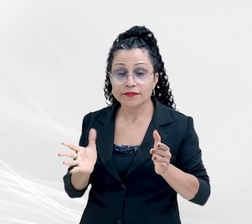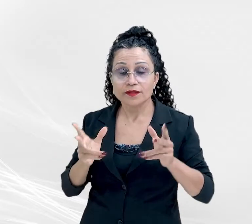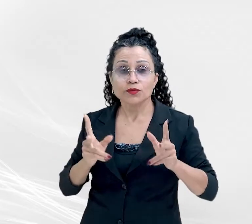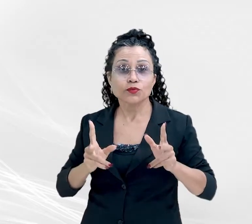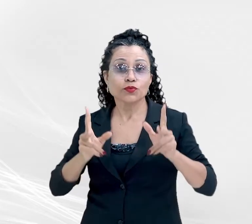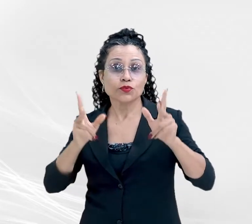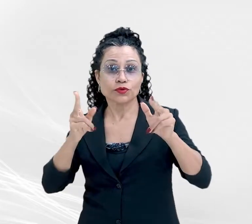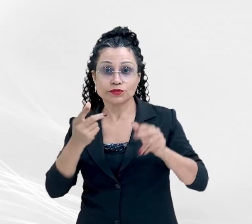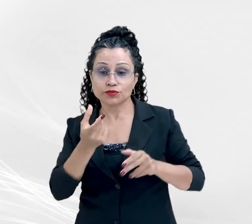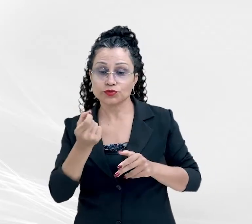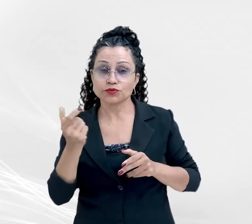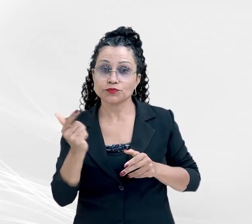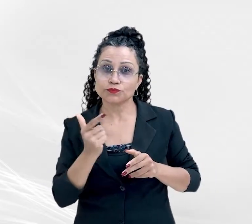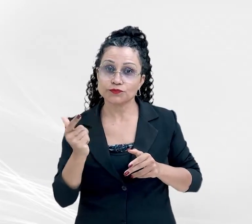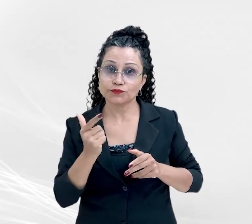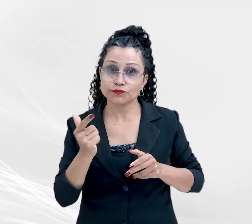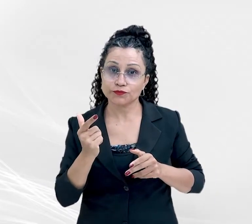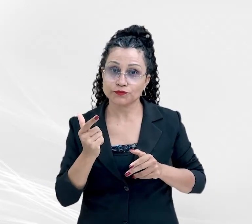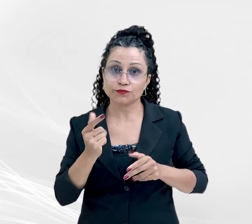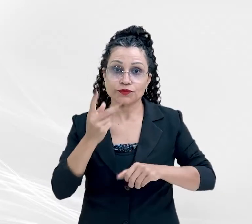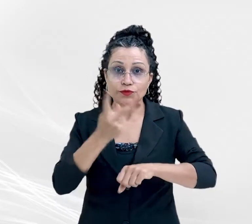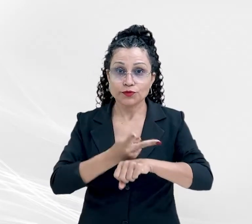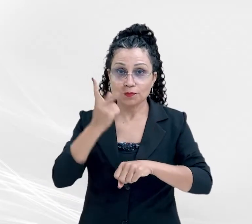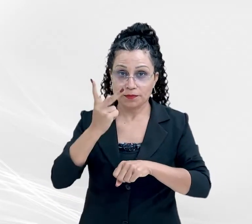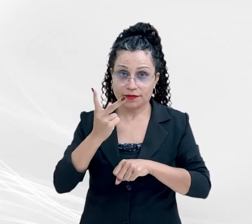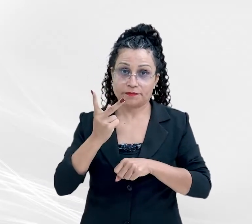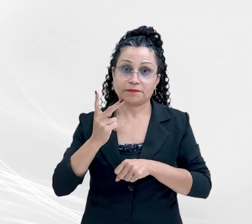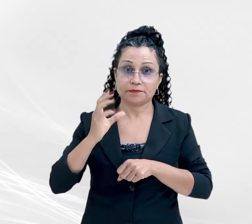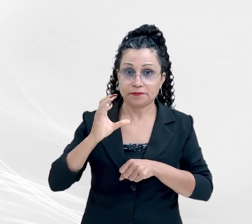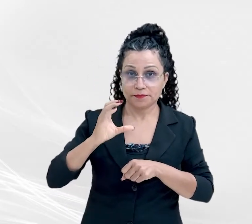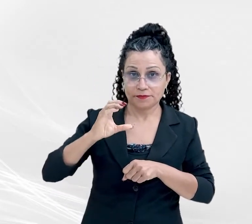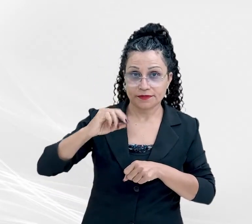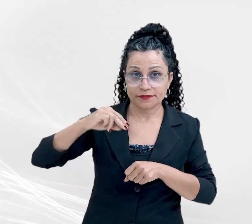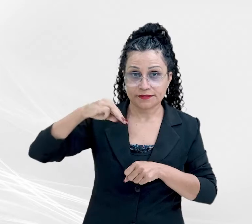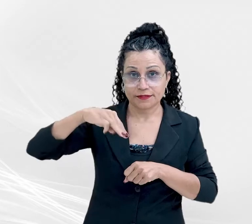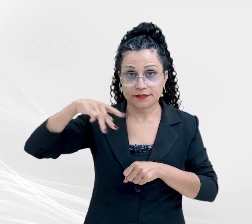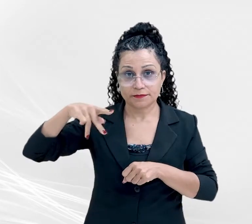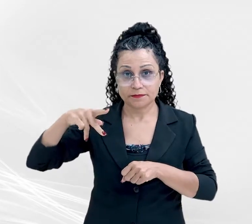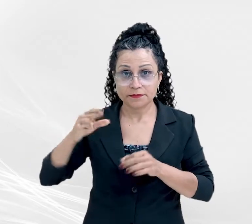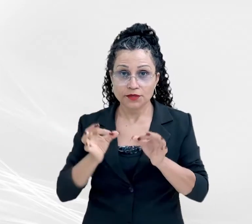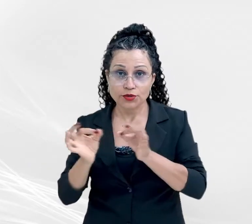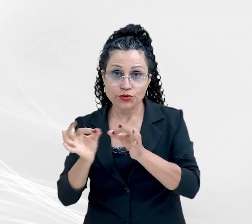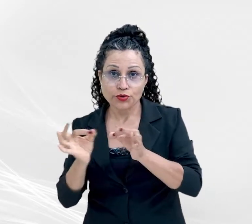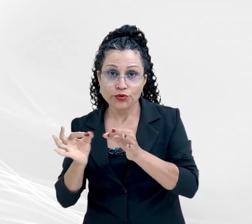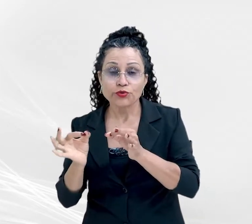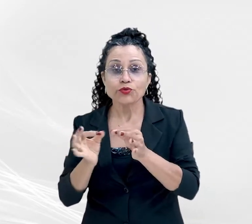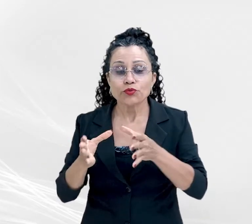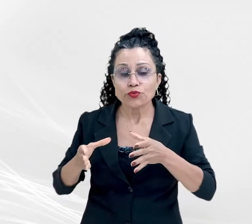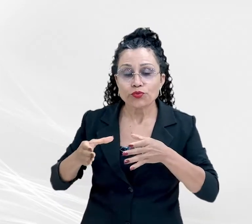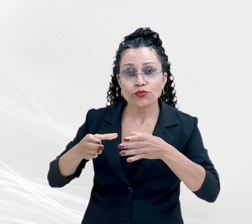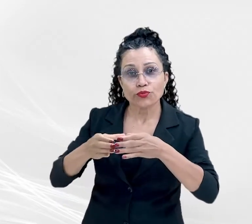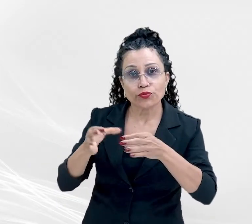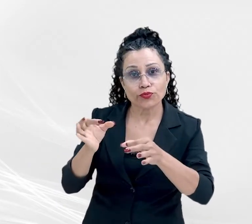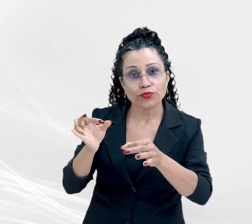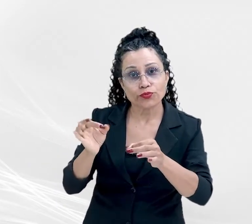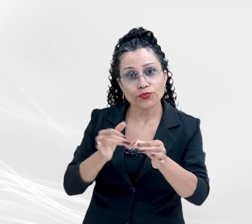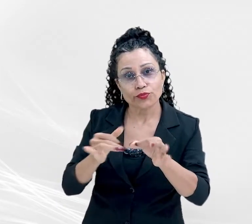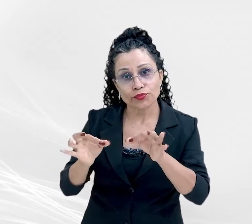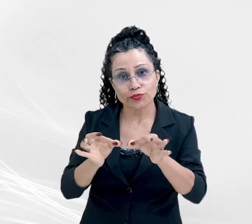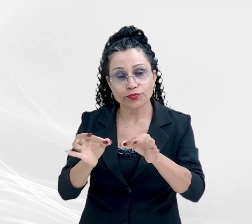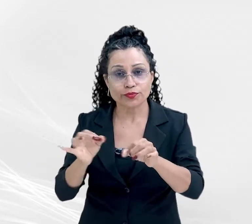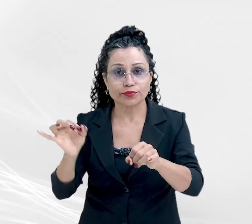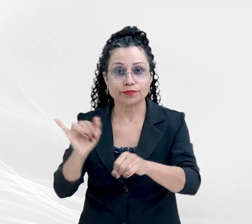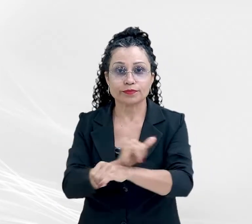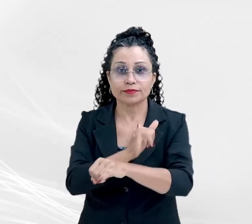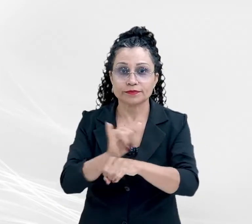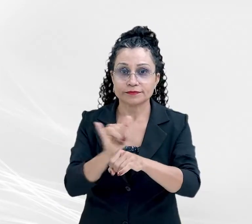edição 2022 do Prêmio CNMP organizado pela Comissão de Planejamento Estratégico do